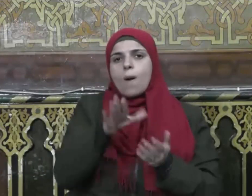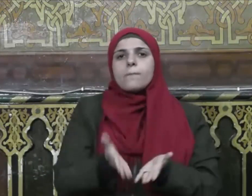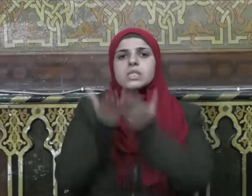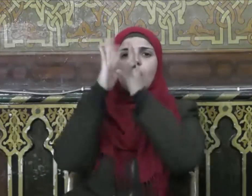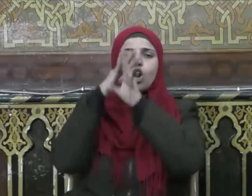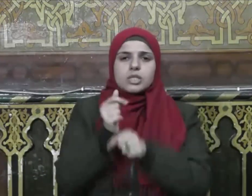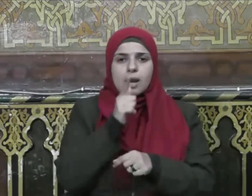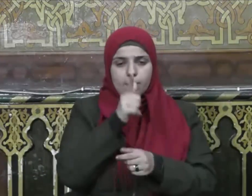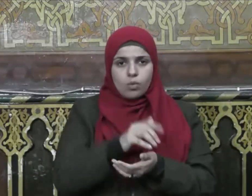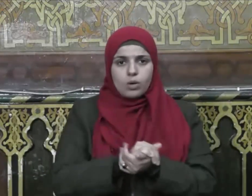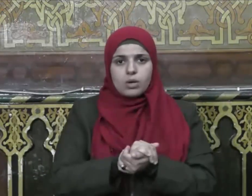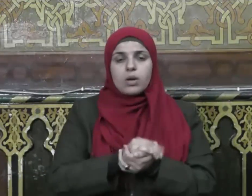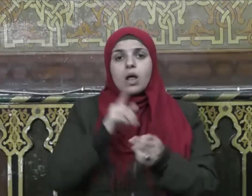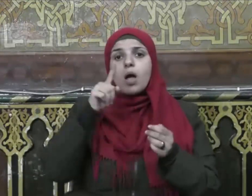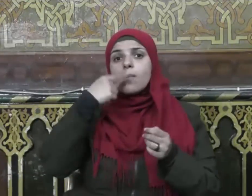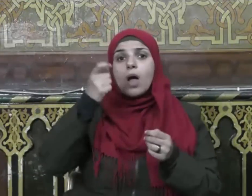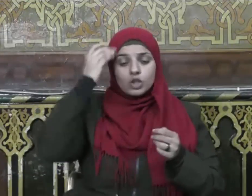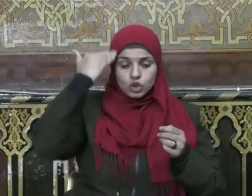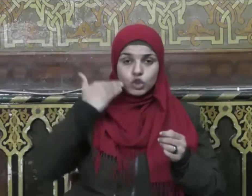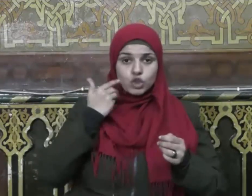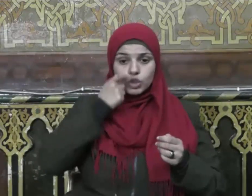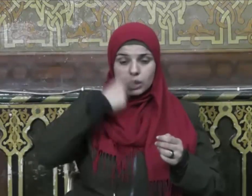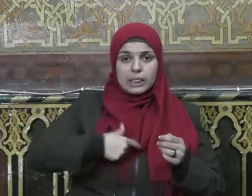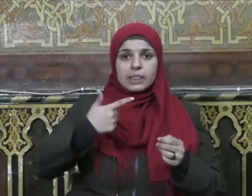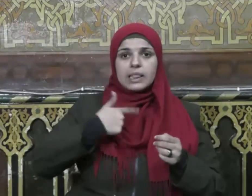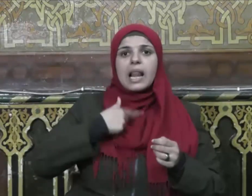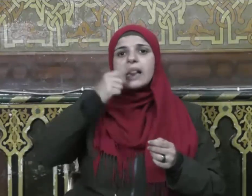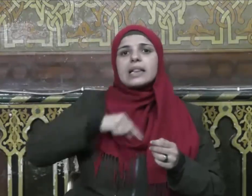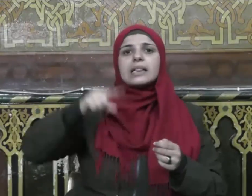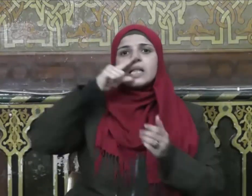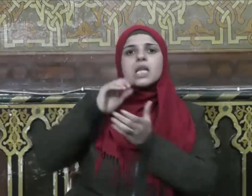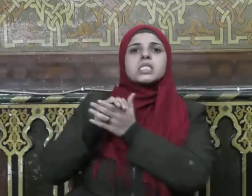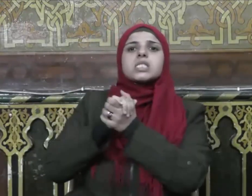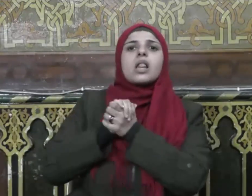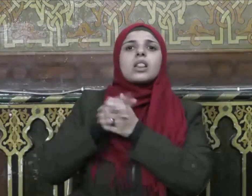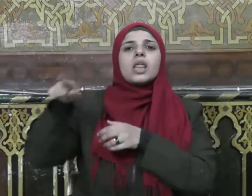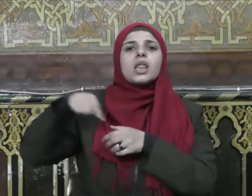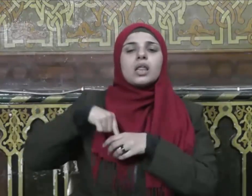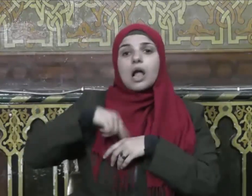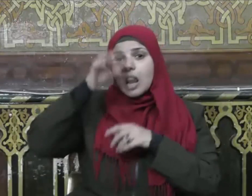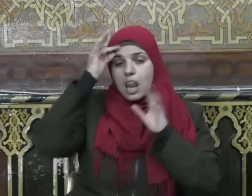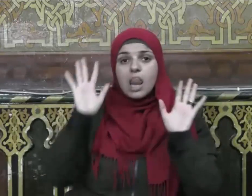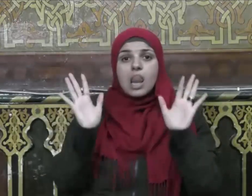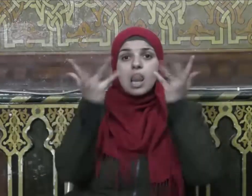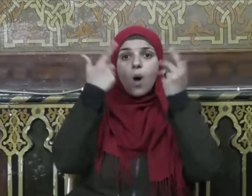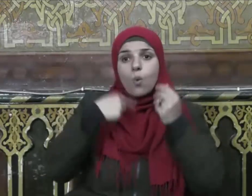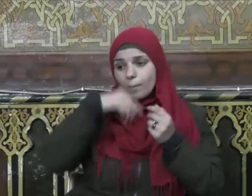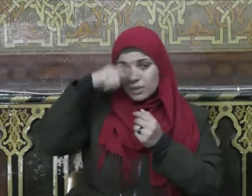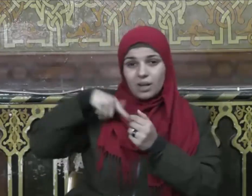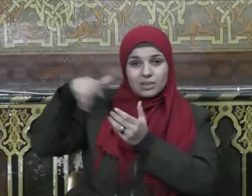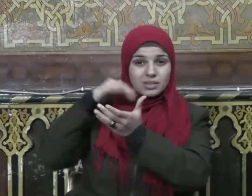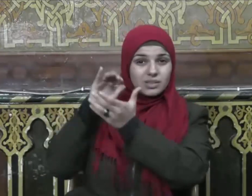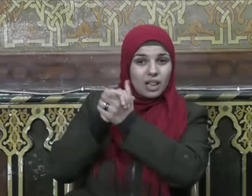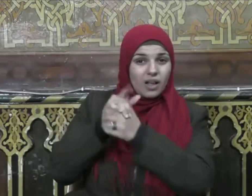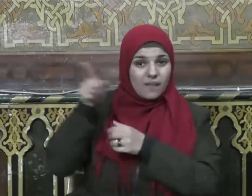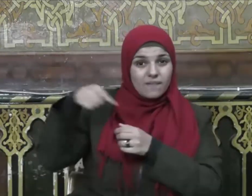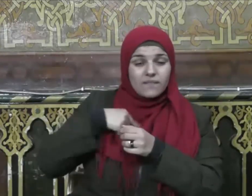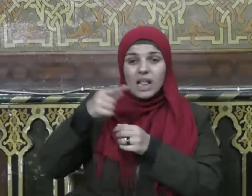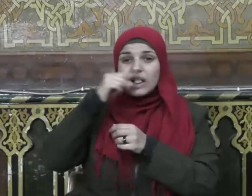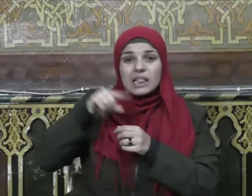وسلم المرء على دين خليله فلينظر أحدكم من يخالل ويقول صلى الله